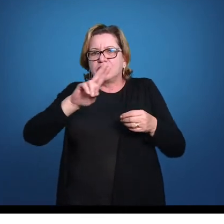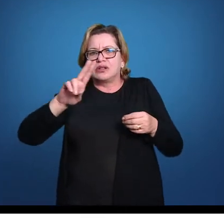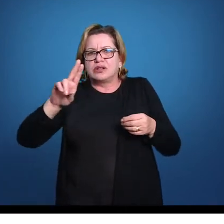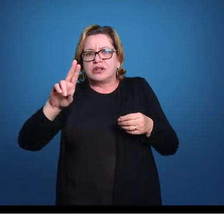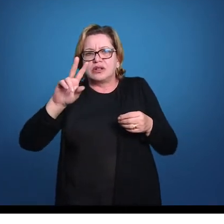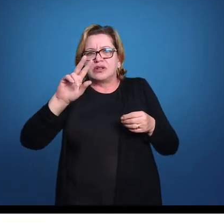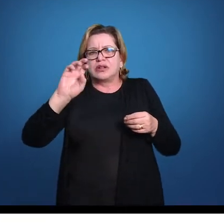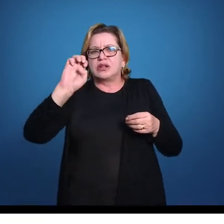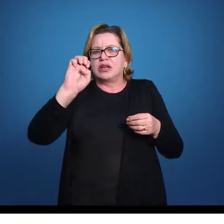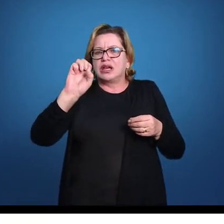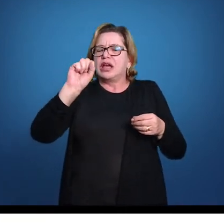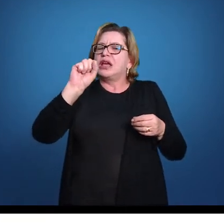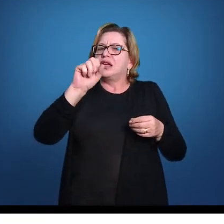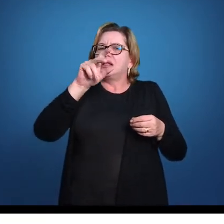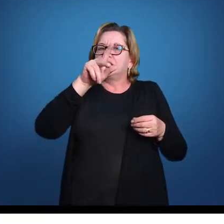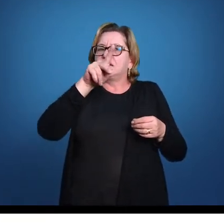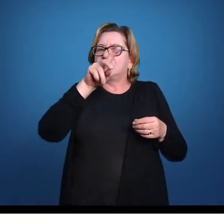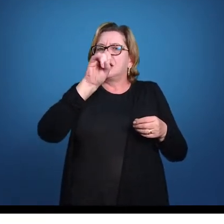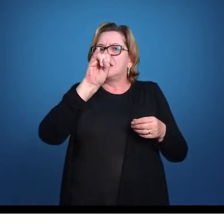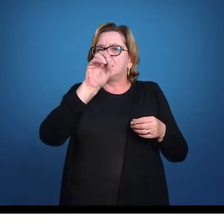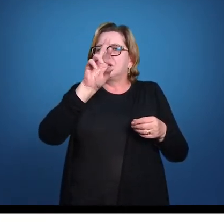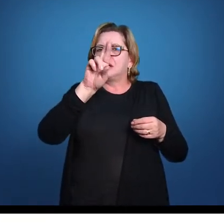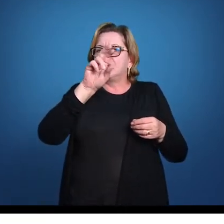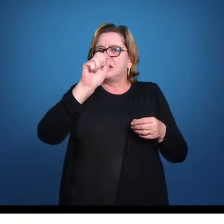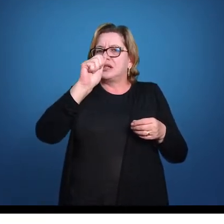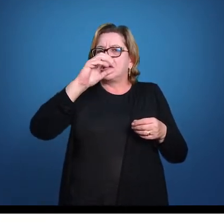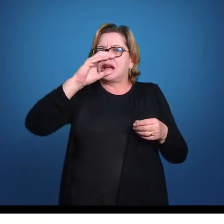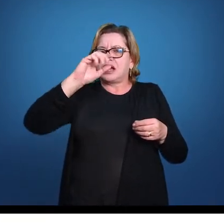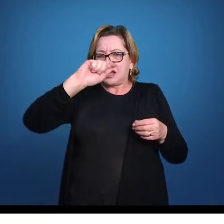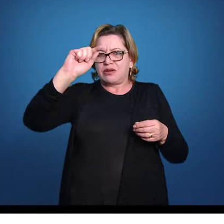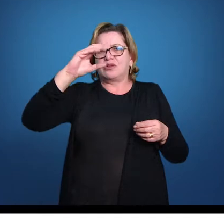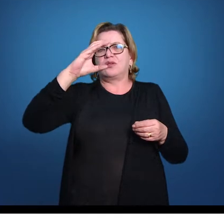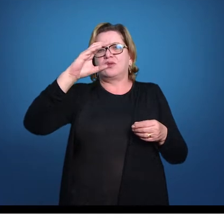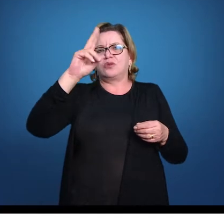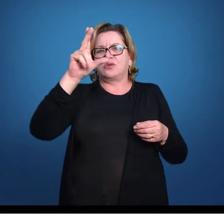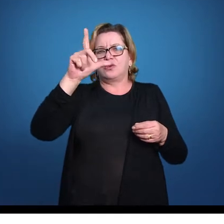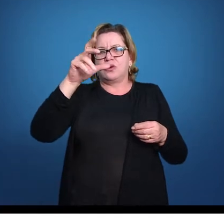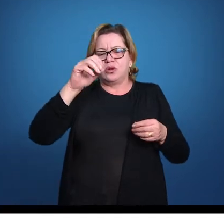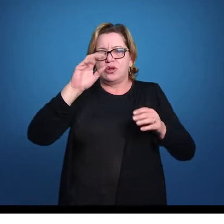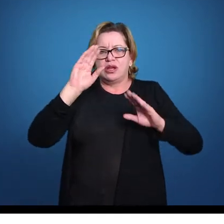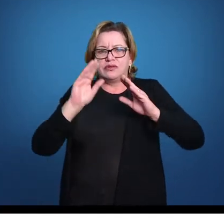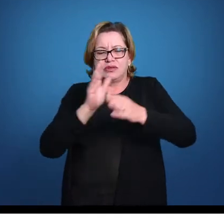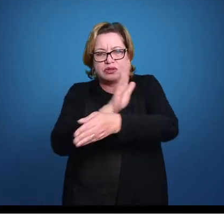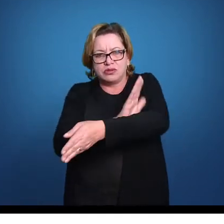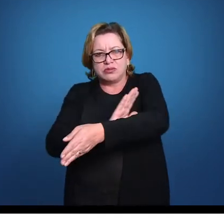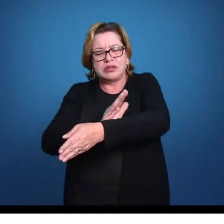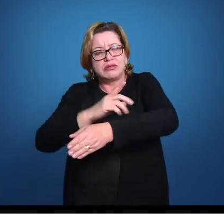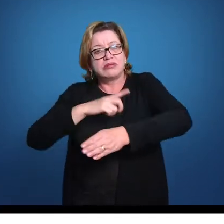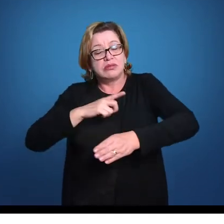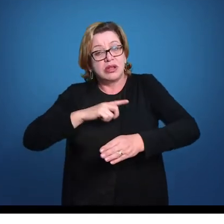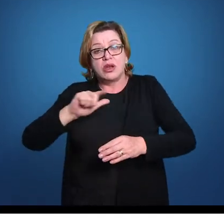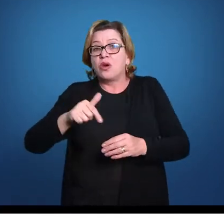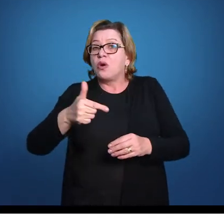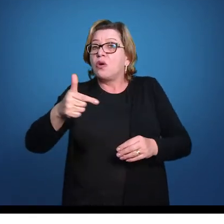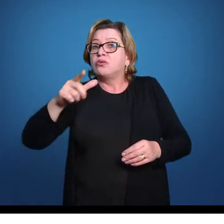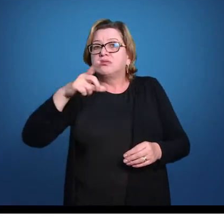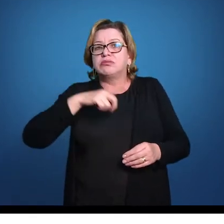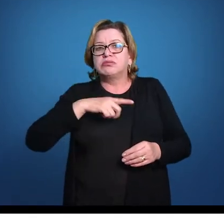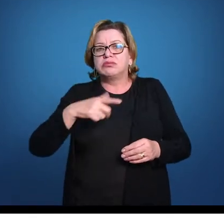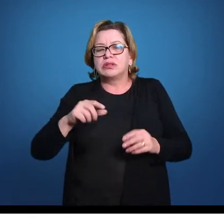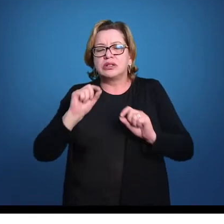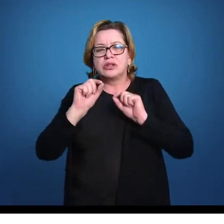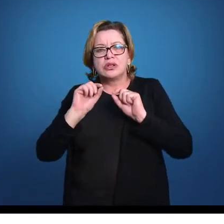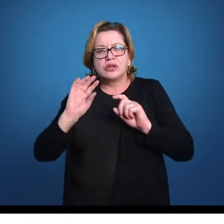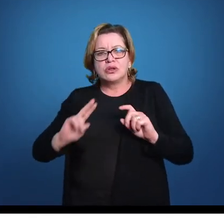de espiráculo, né? Nos tubarões ele pode ser presente ou não, né? Algumas espécies têm, outras espécies não têm e ele